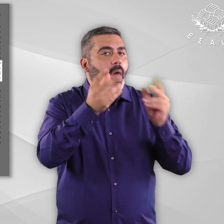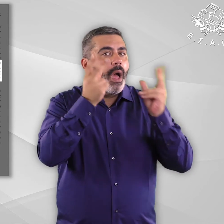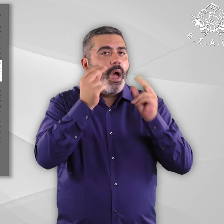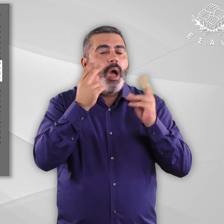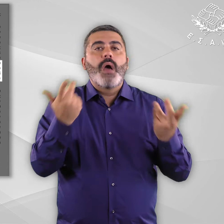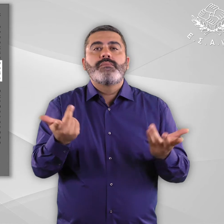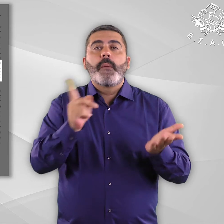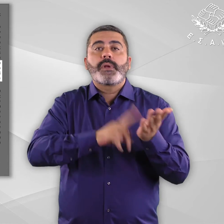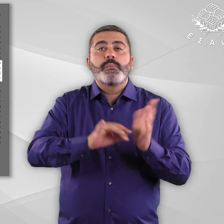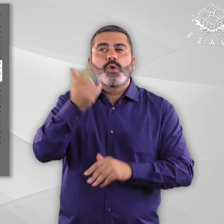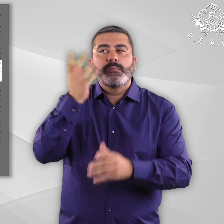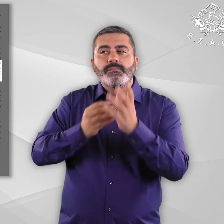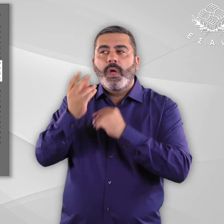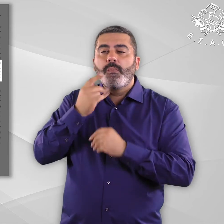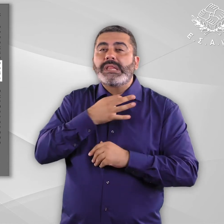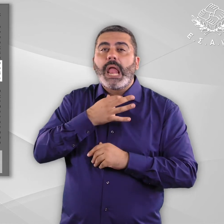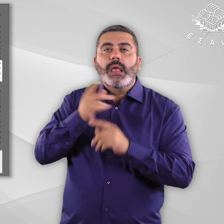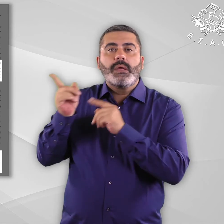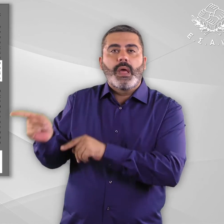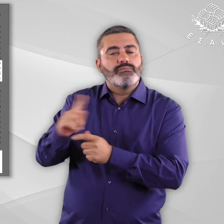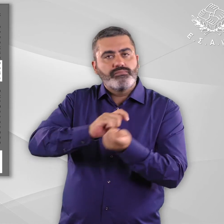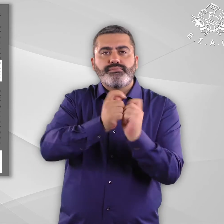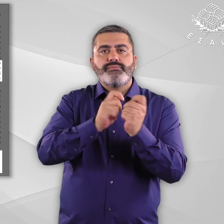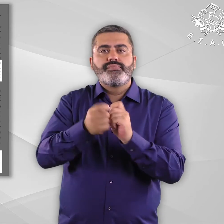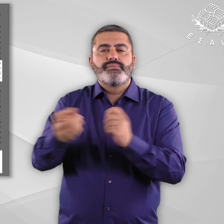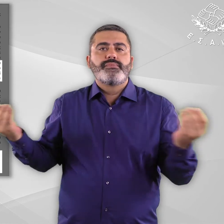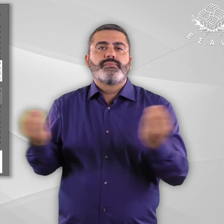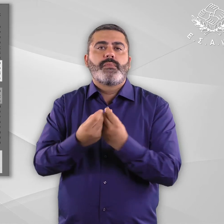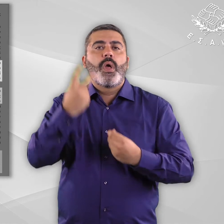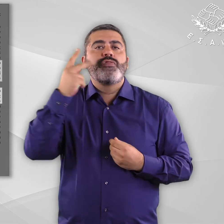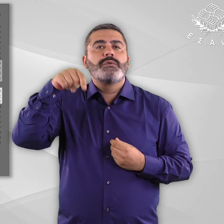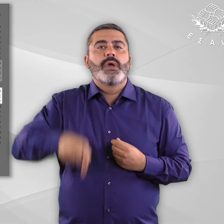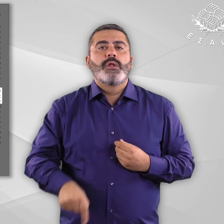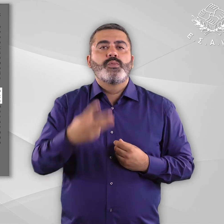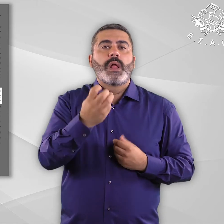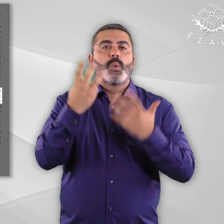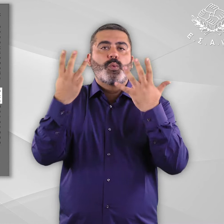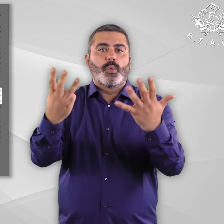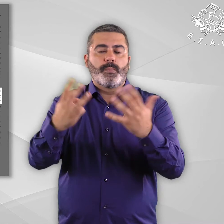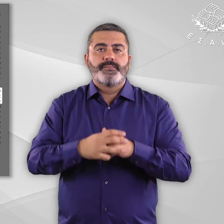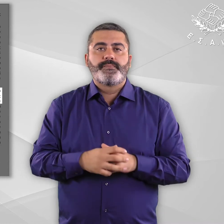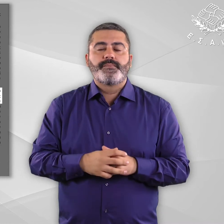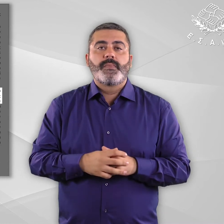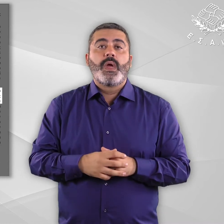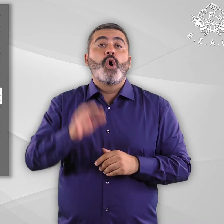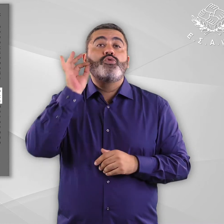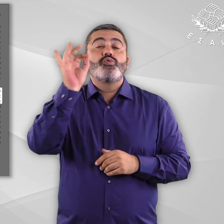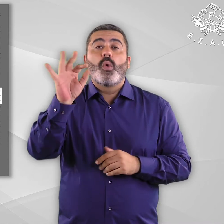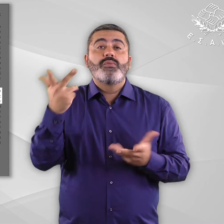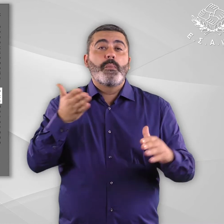διαφόρων κατηγοριών ατόμων με αναπηρία. Βλέπε υποσημείωση 38 για τη βελτίωση της προσβασιμότητας των ατόμων με αναπηρία σε